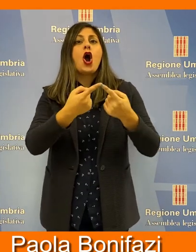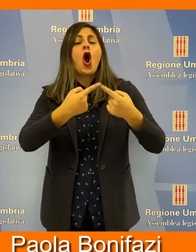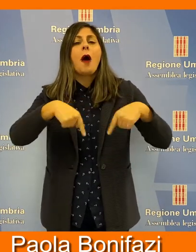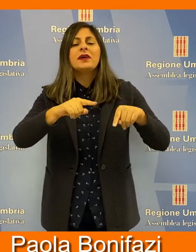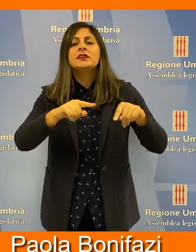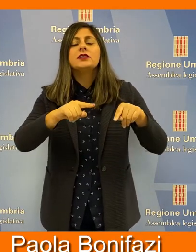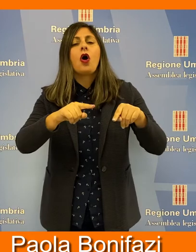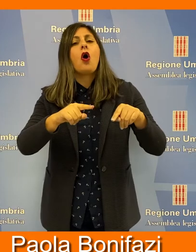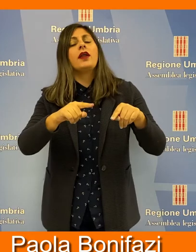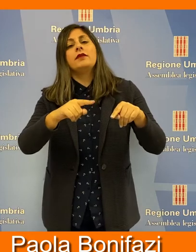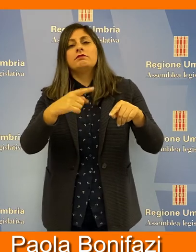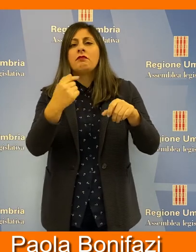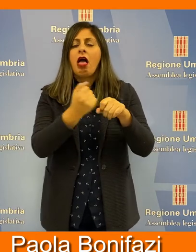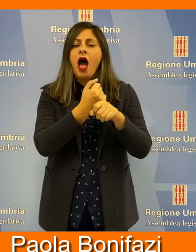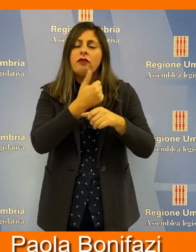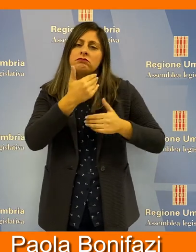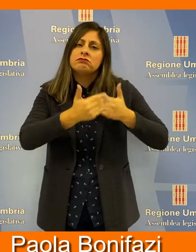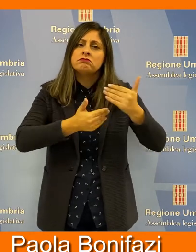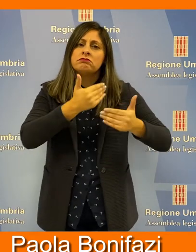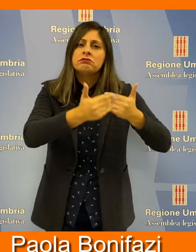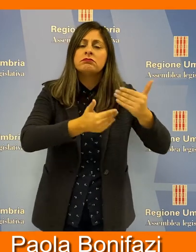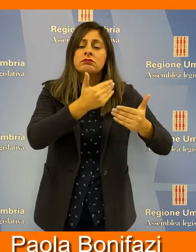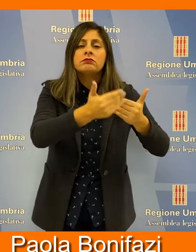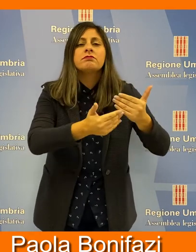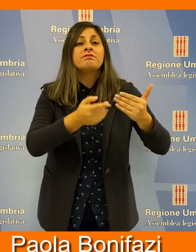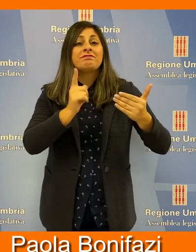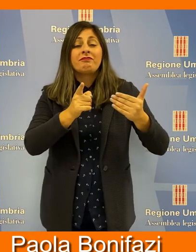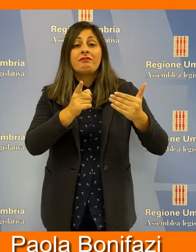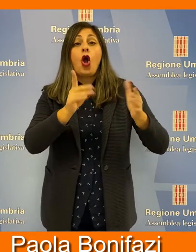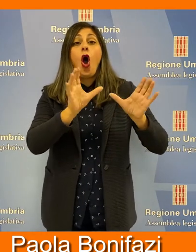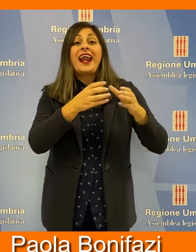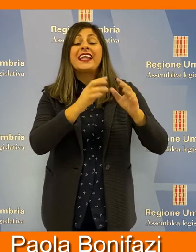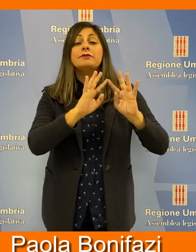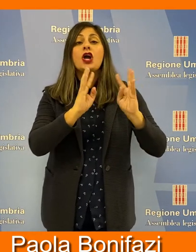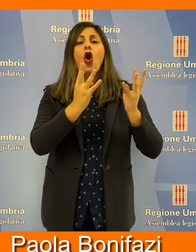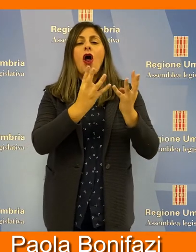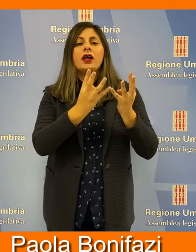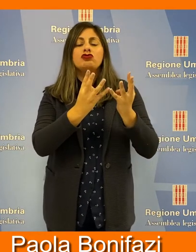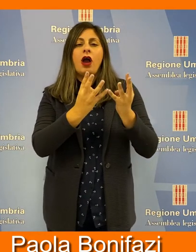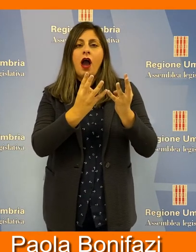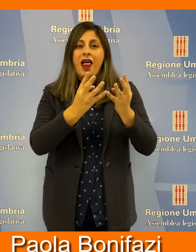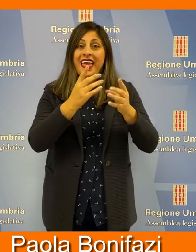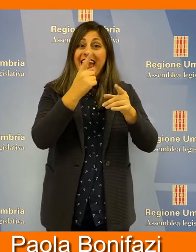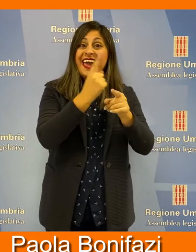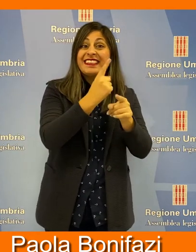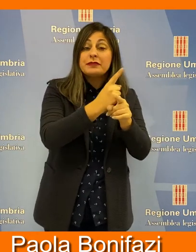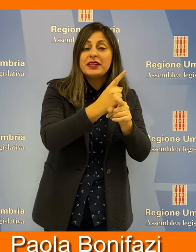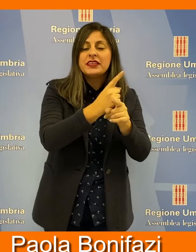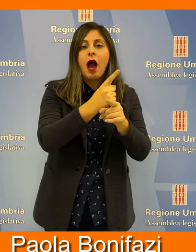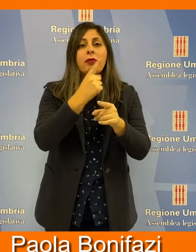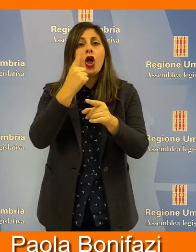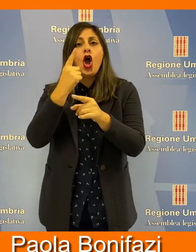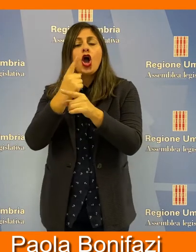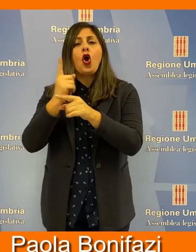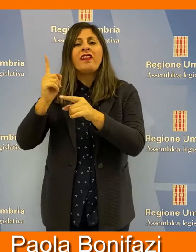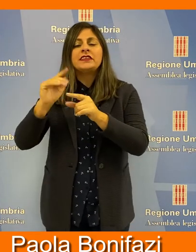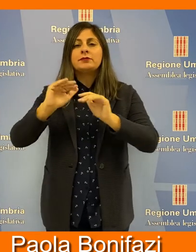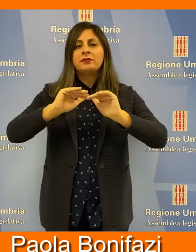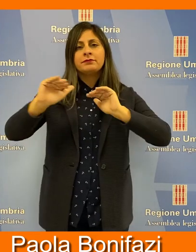commissione l'esame per individuare gli organismi collegiali considerati indispensabili e di quelli considerati non